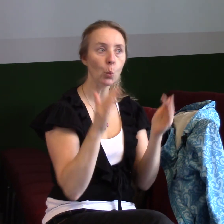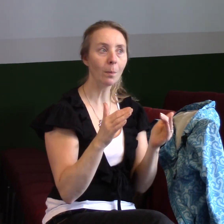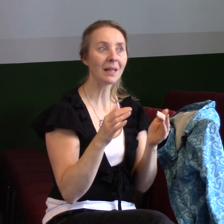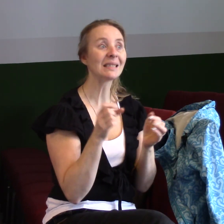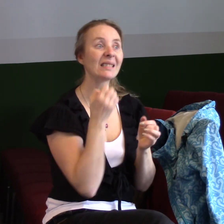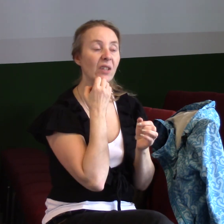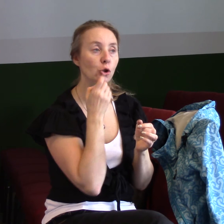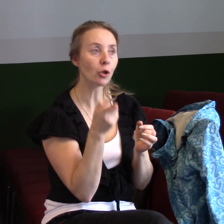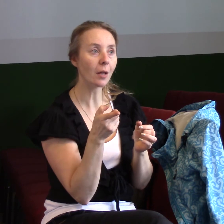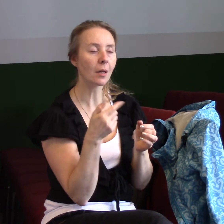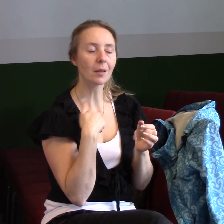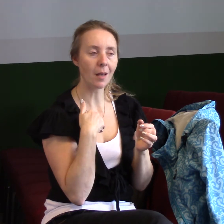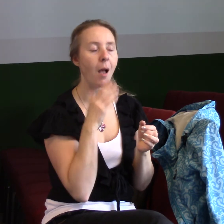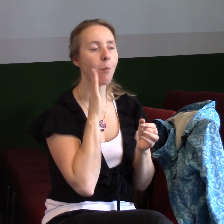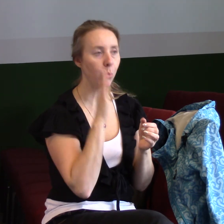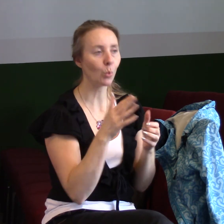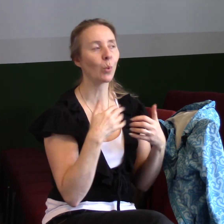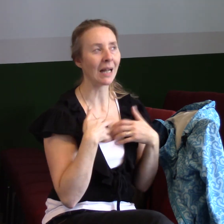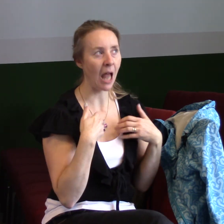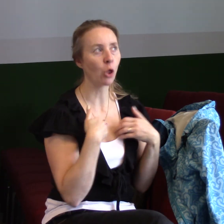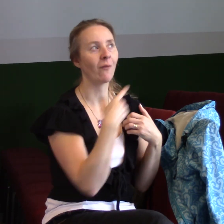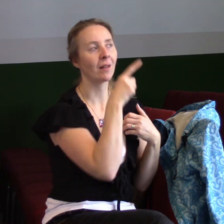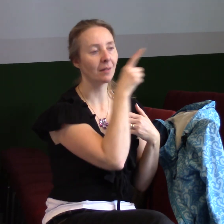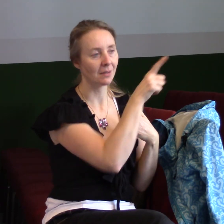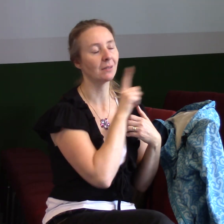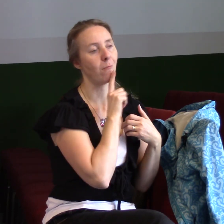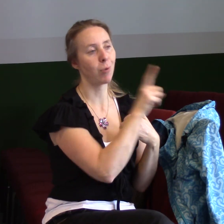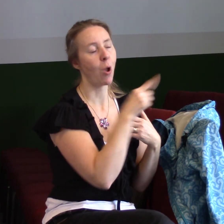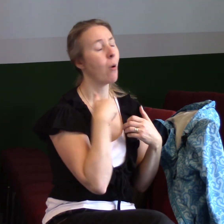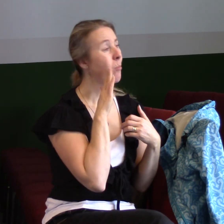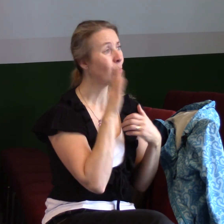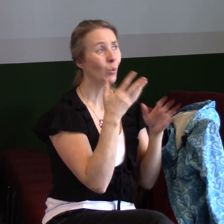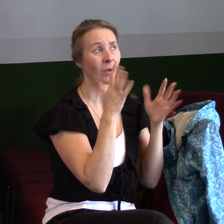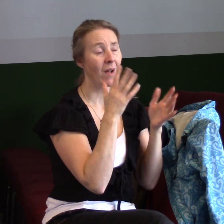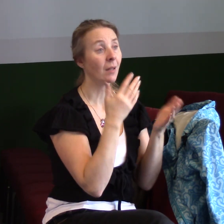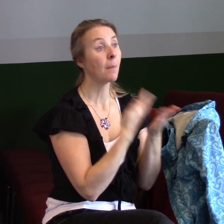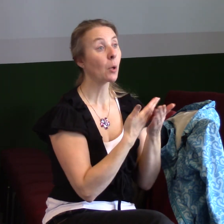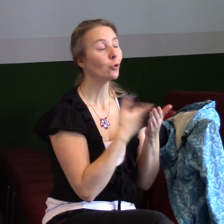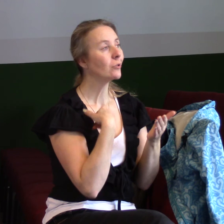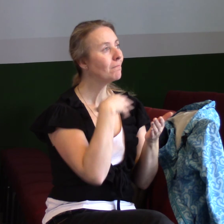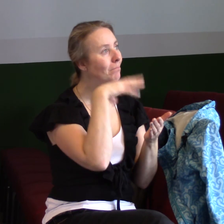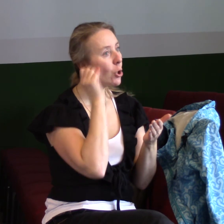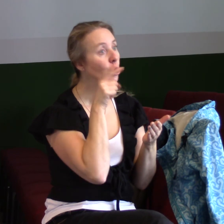Tak já se budu radovat z Boha. Já ho budu chválit, protože jsem zjistil, že on je smysl na všeho.